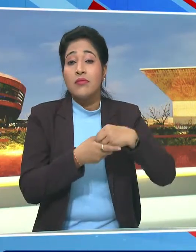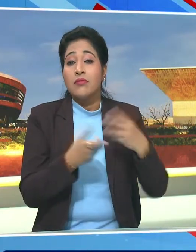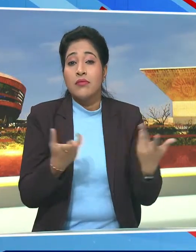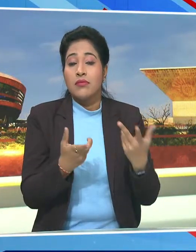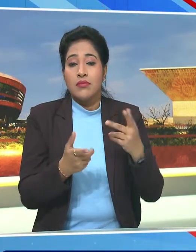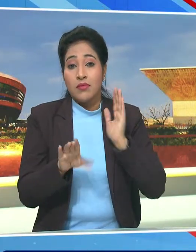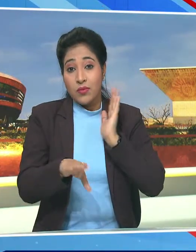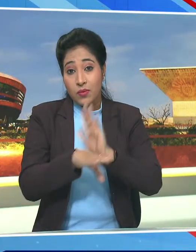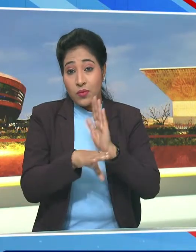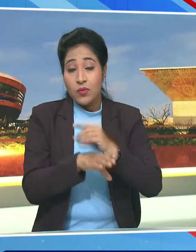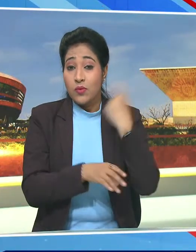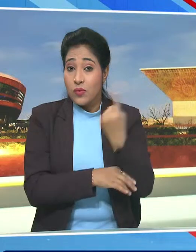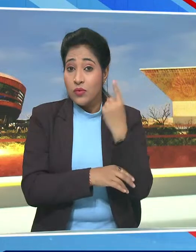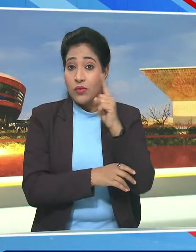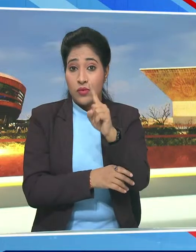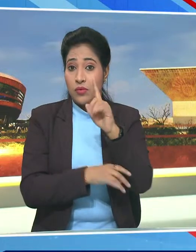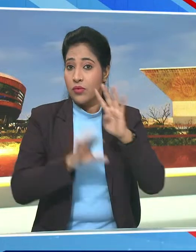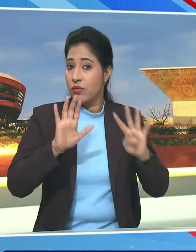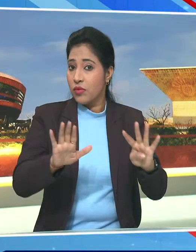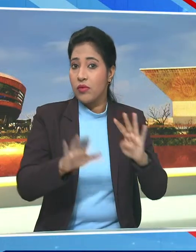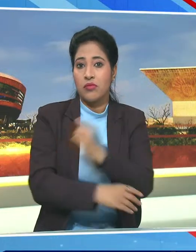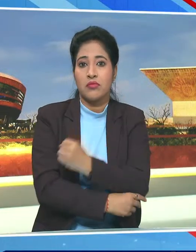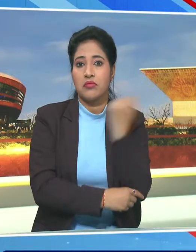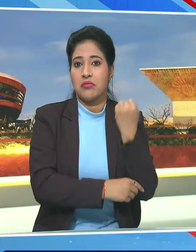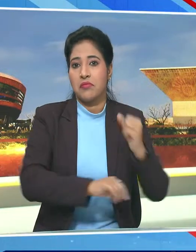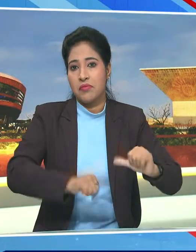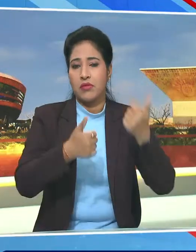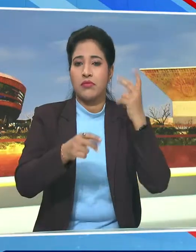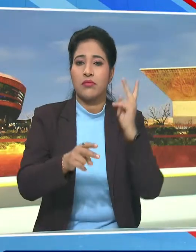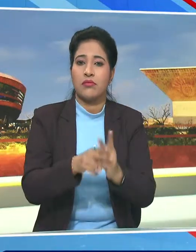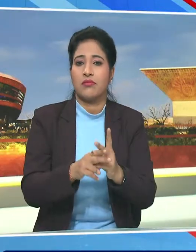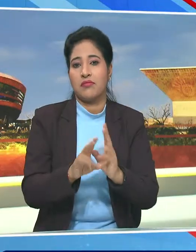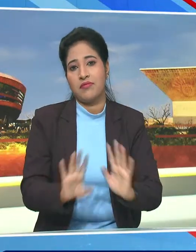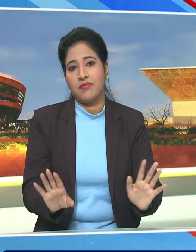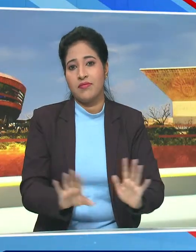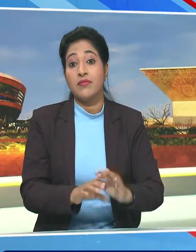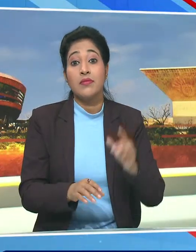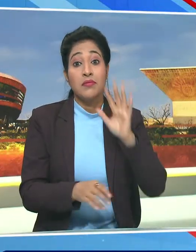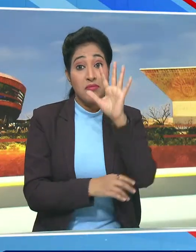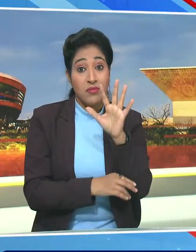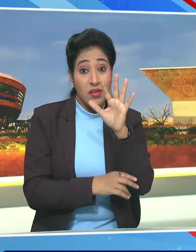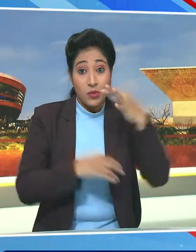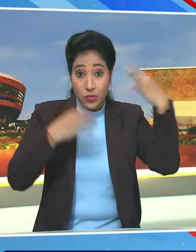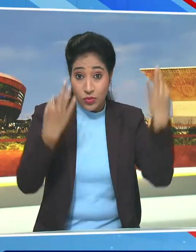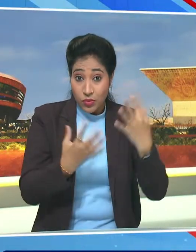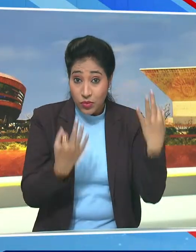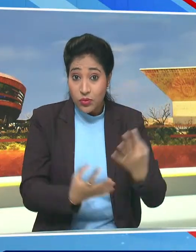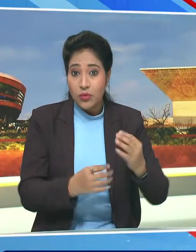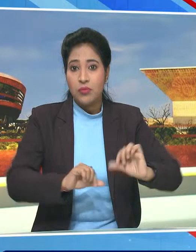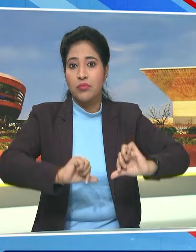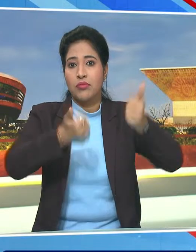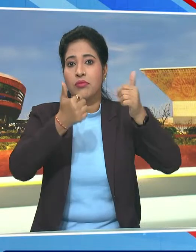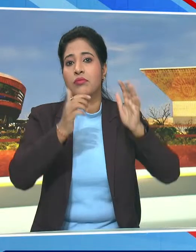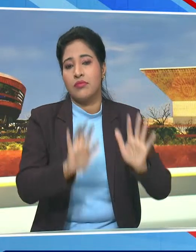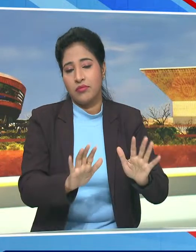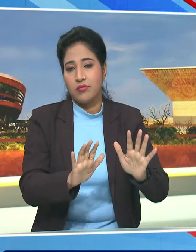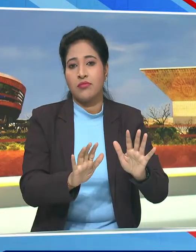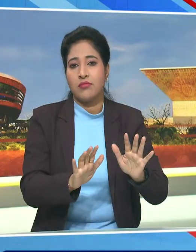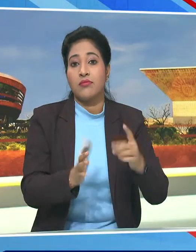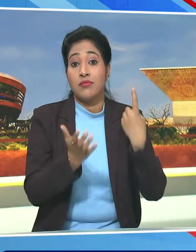कॉंग्रेस सिर्फ 19 सीटों पर ही जीत को बरकरा रख पाई और 5 नई सीटों पर जीत हासिल की